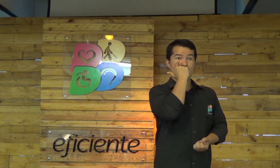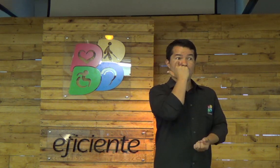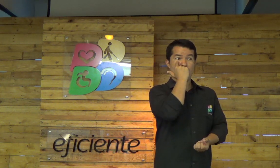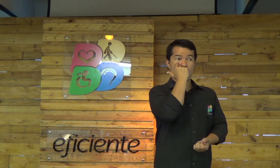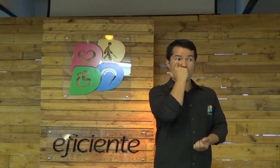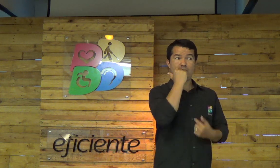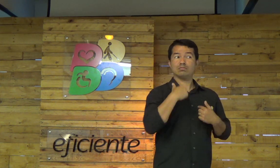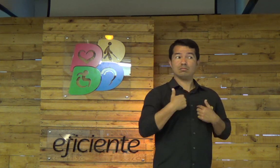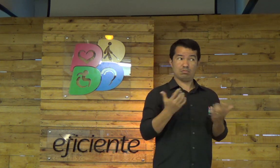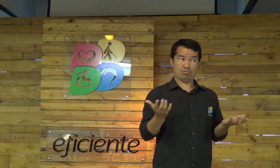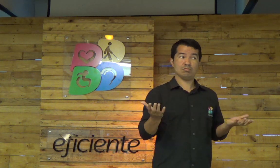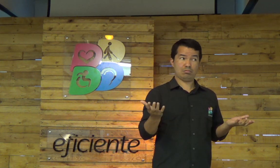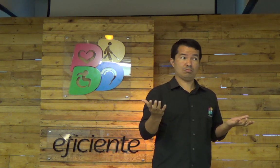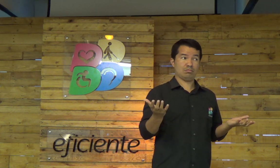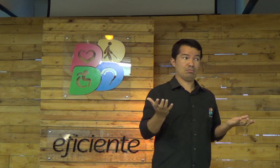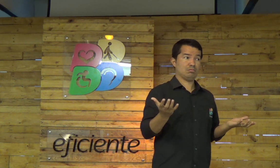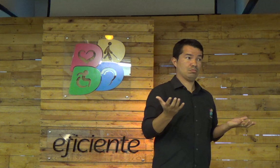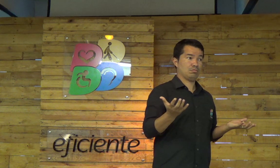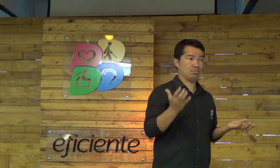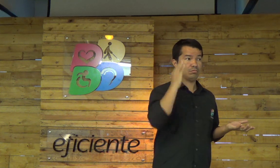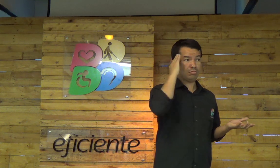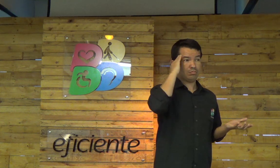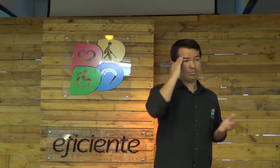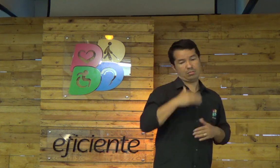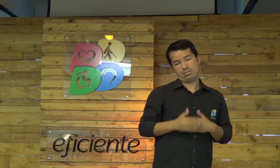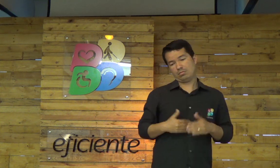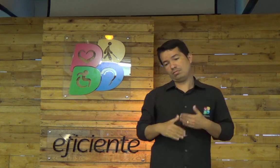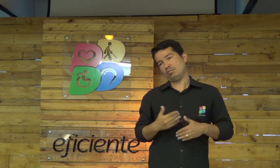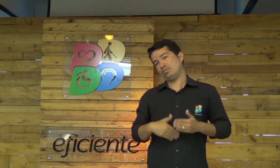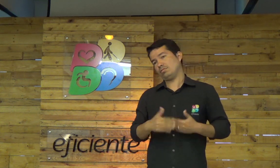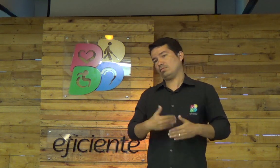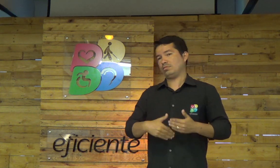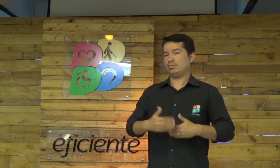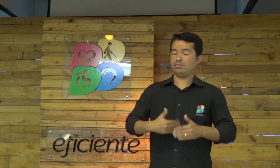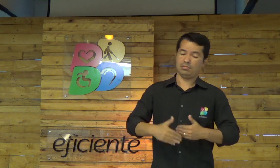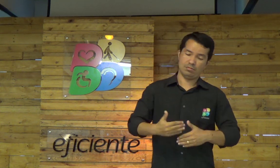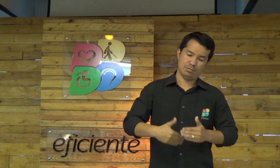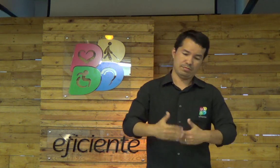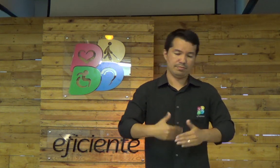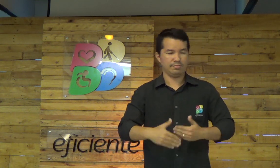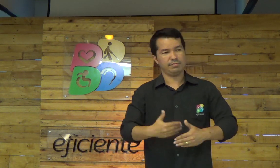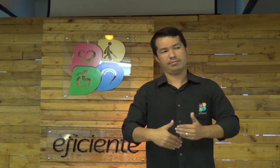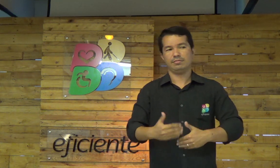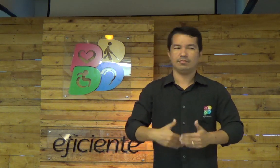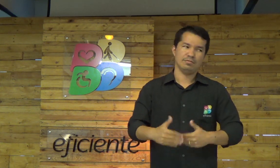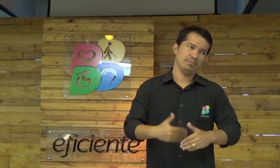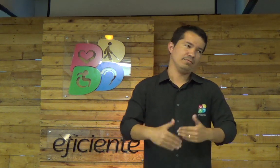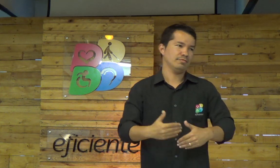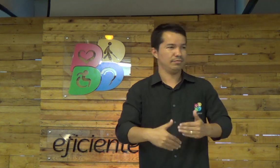A pressão do meu olho é alta. Entende? Então, é algo que é contínua.